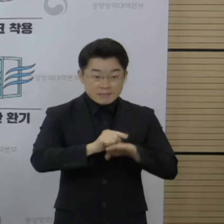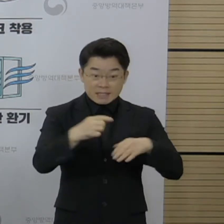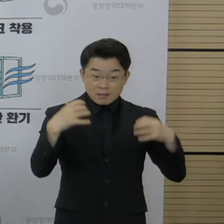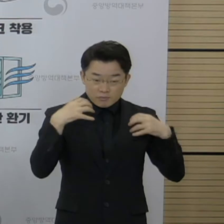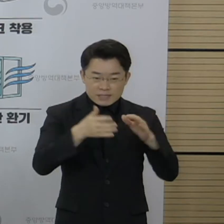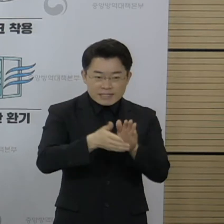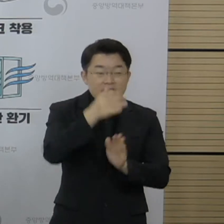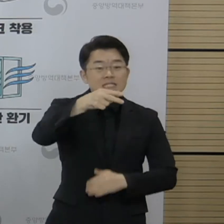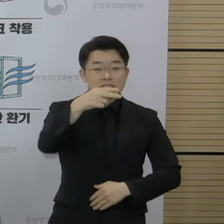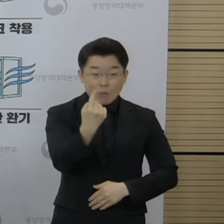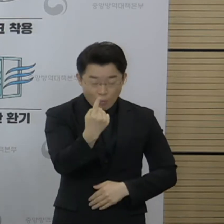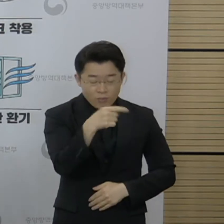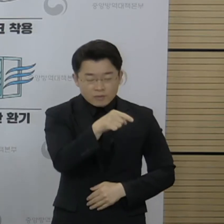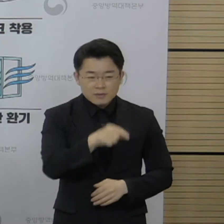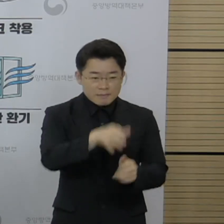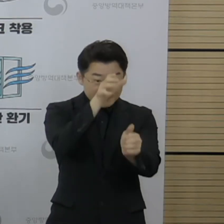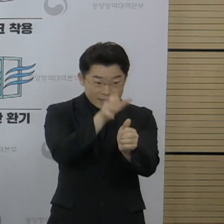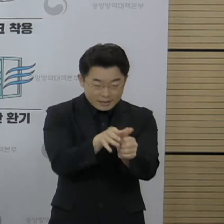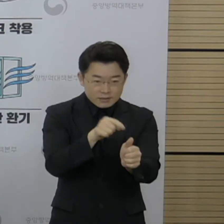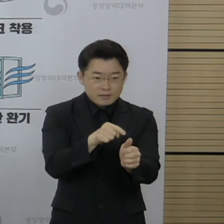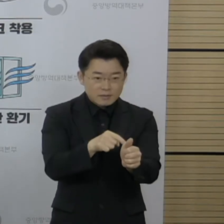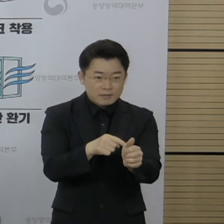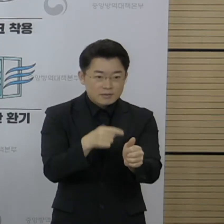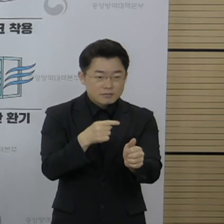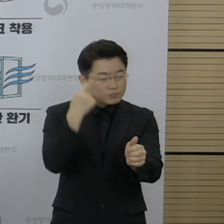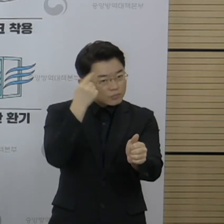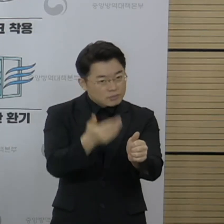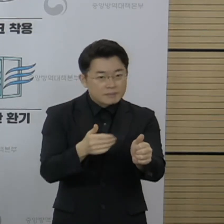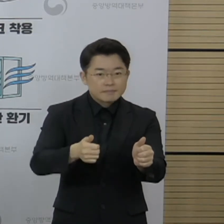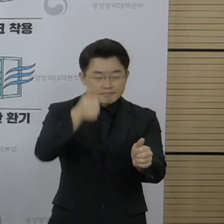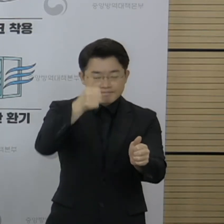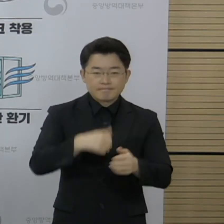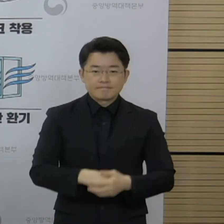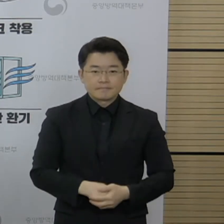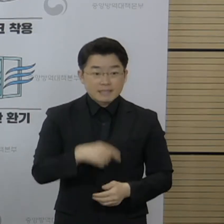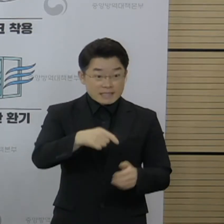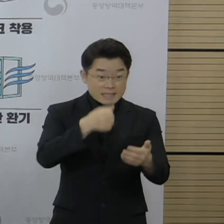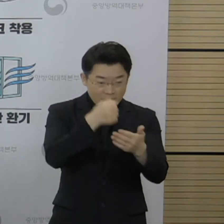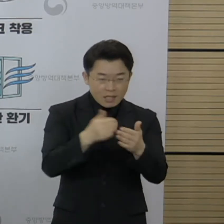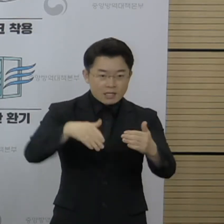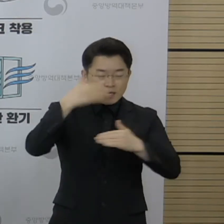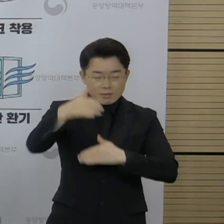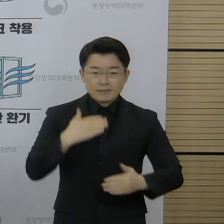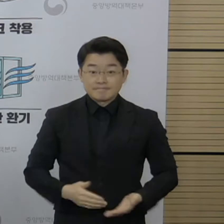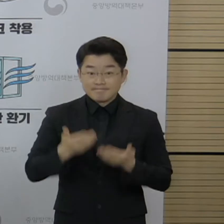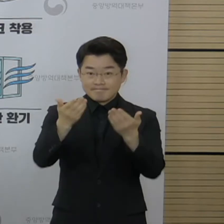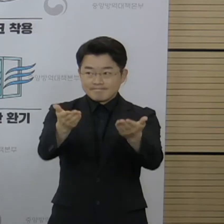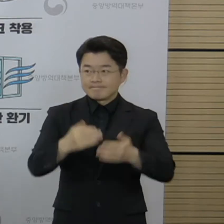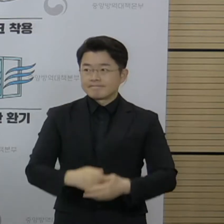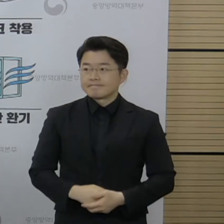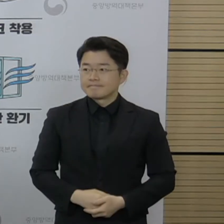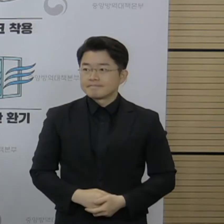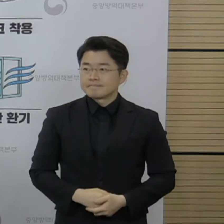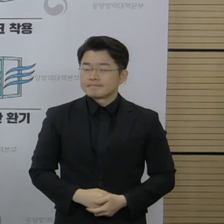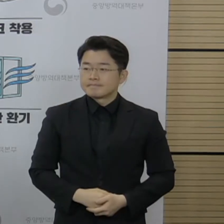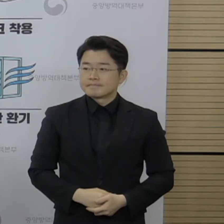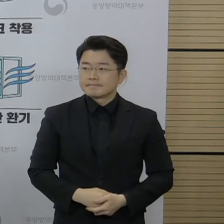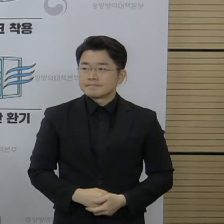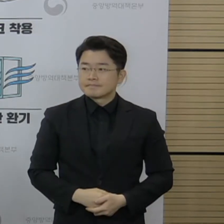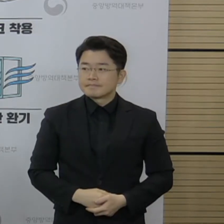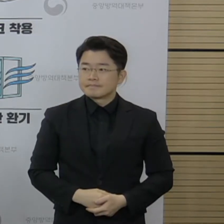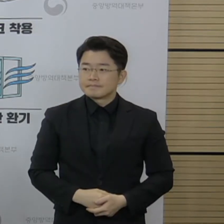말씀을 드리도록 그렇게 하겠습니다. 네, 세 분 정도 기자님 질문 답변 드리고